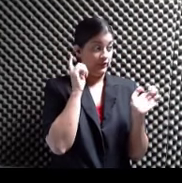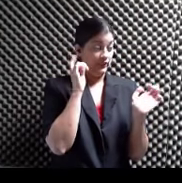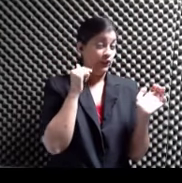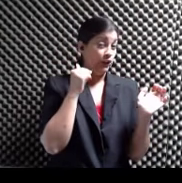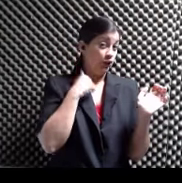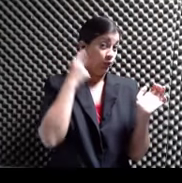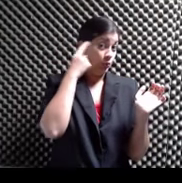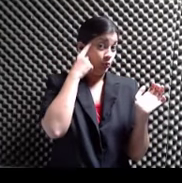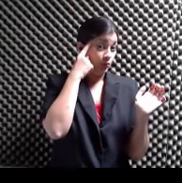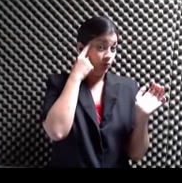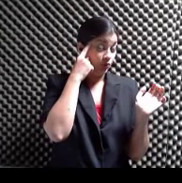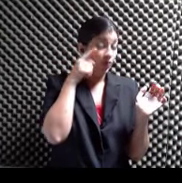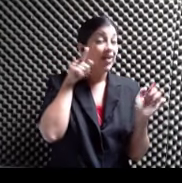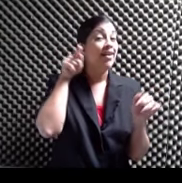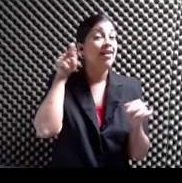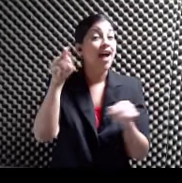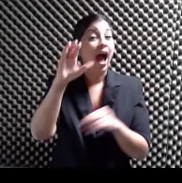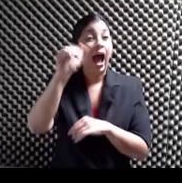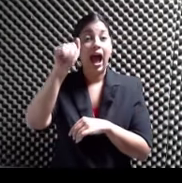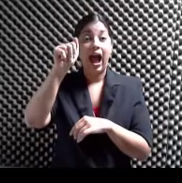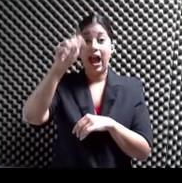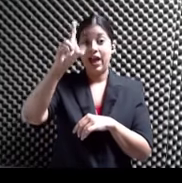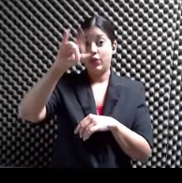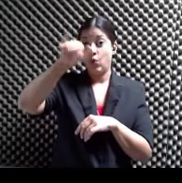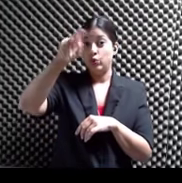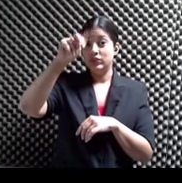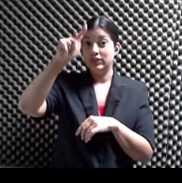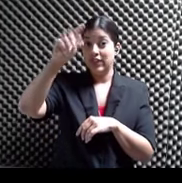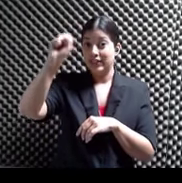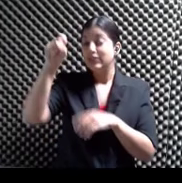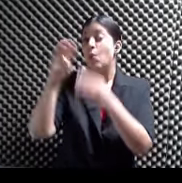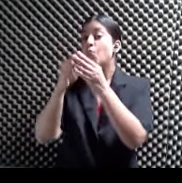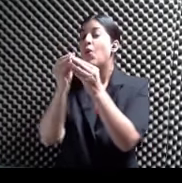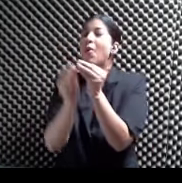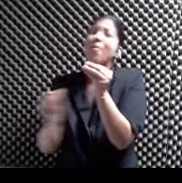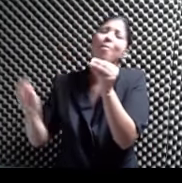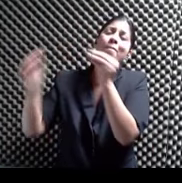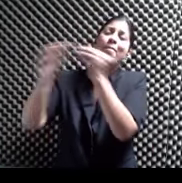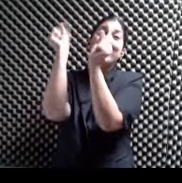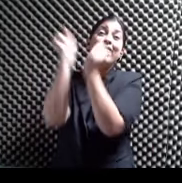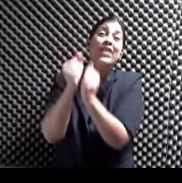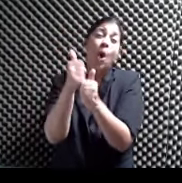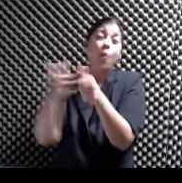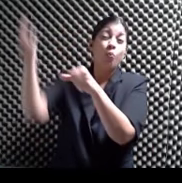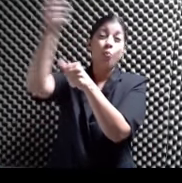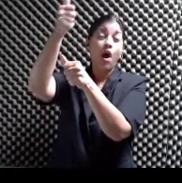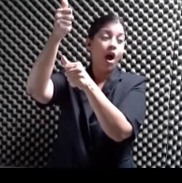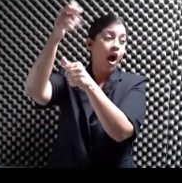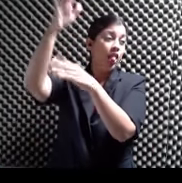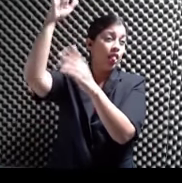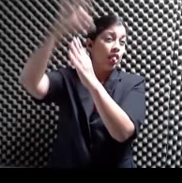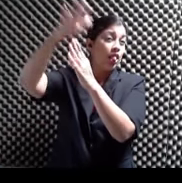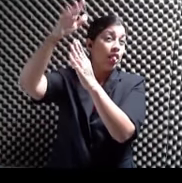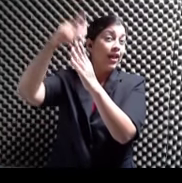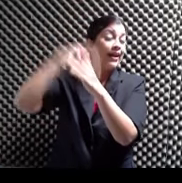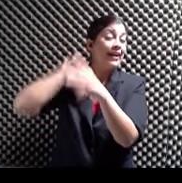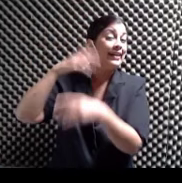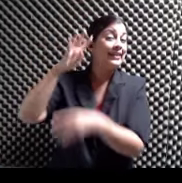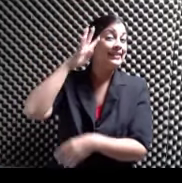Adjuntas es el lugar más frío de Puerto Rico Es el polo más frío Y han creado el festival del frío No pues sé Y ahí por ahí